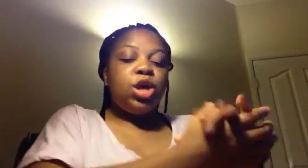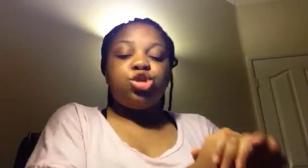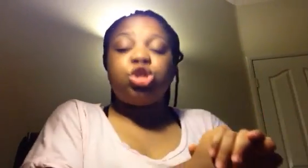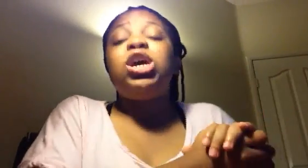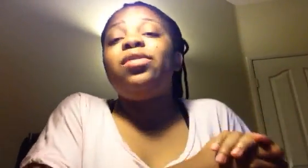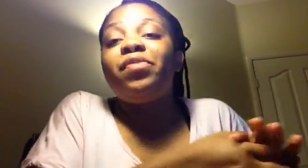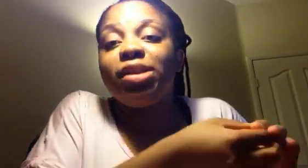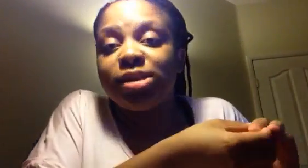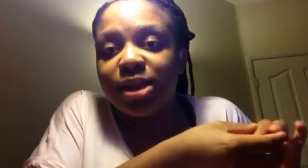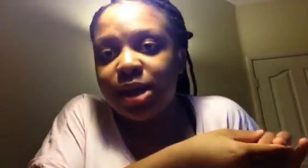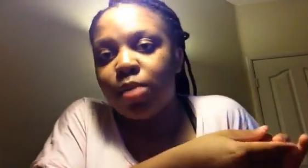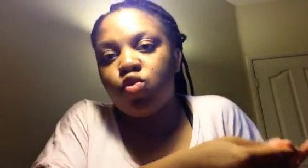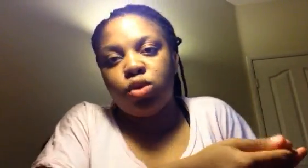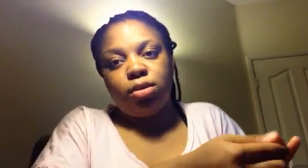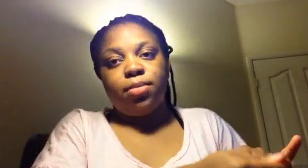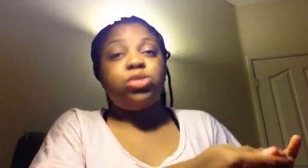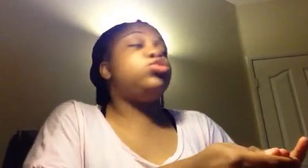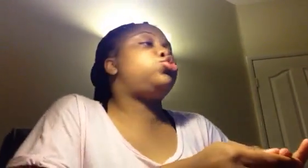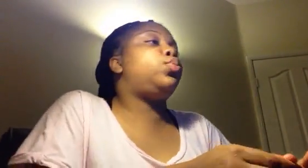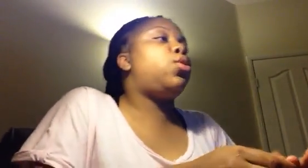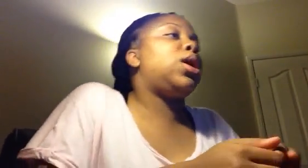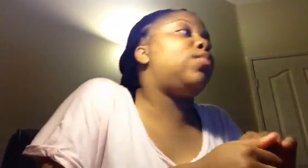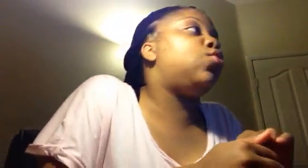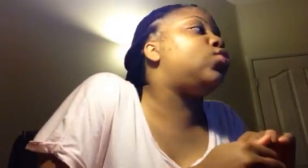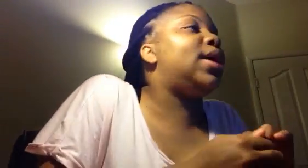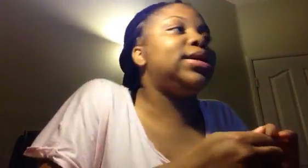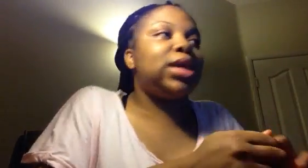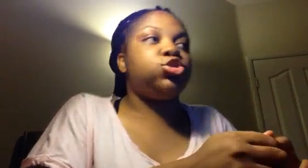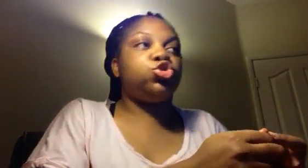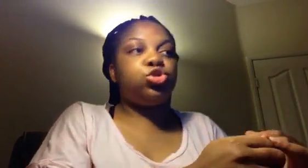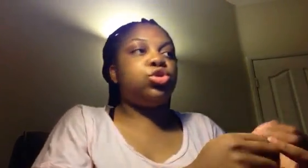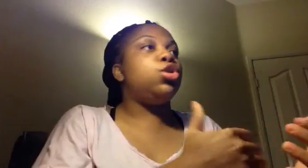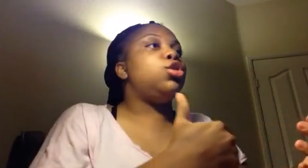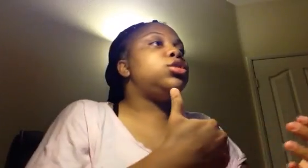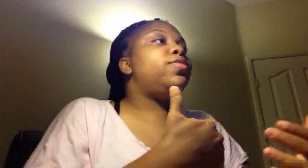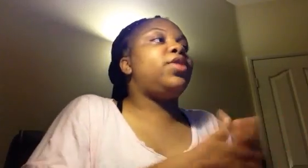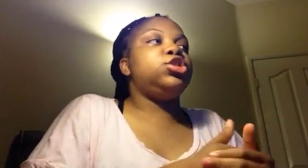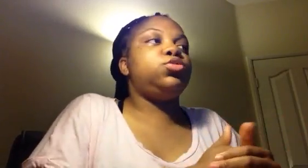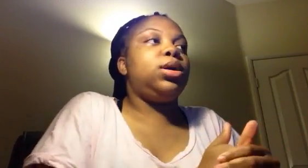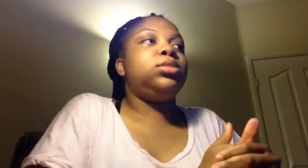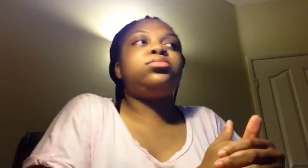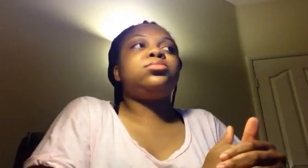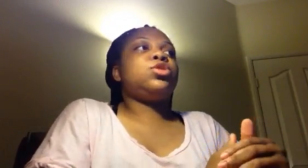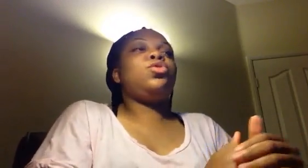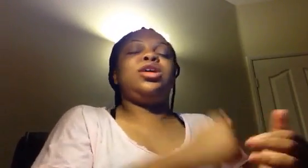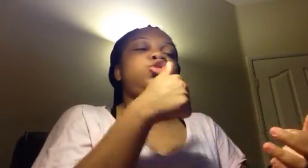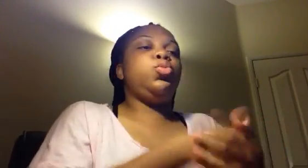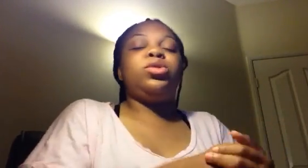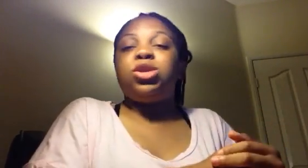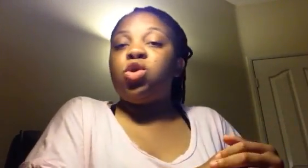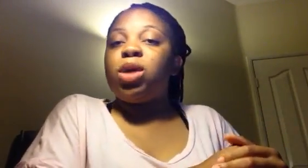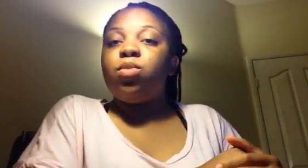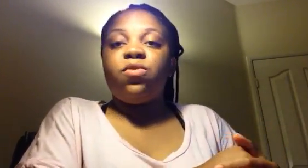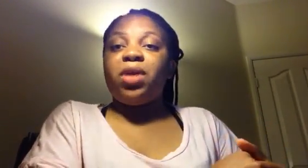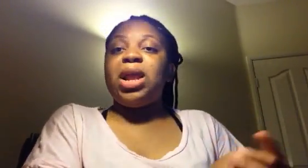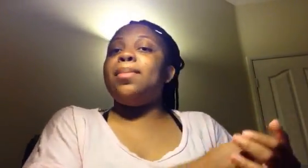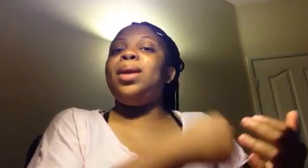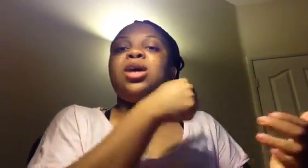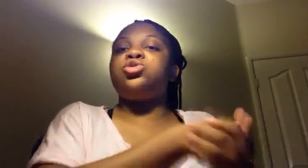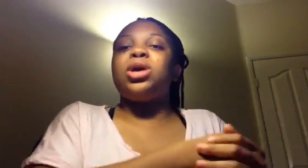Je tiens à féliciter les Camerounais parce que le support Camerounais est quelque chose que, franchement, on a supporté notre équipe de mon frère. Les Blancs sont